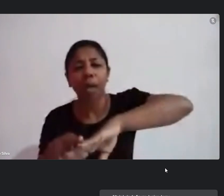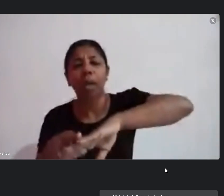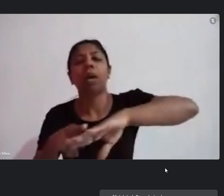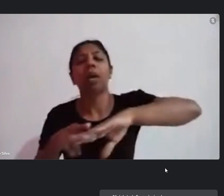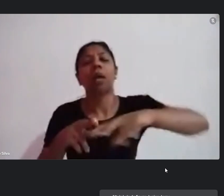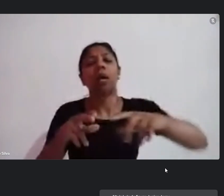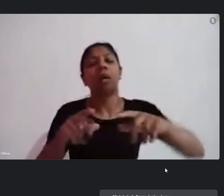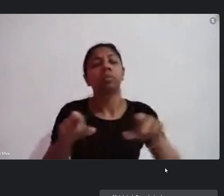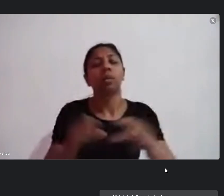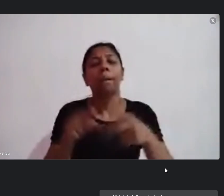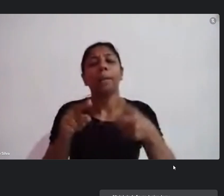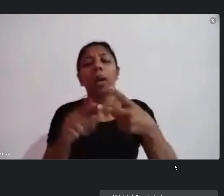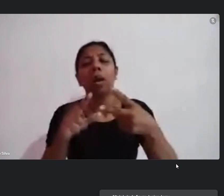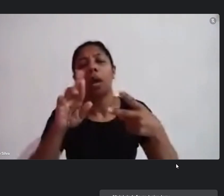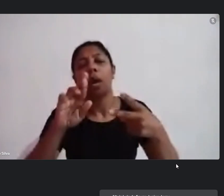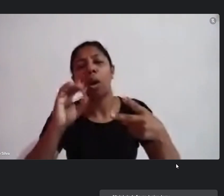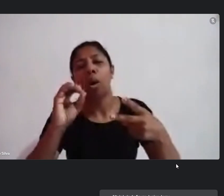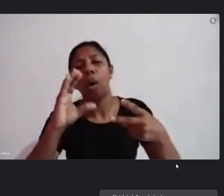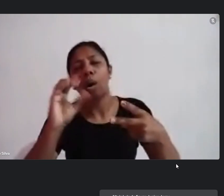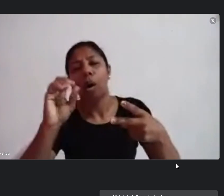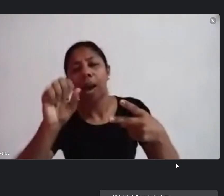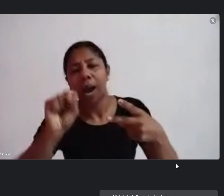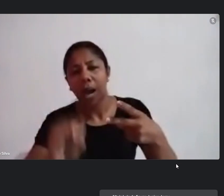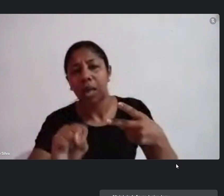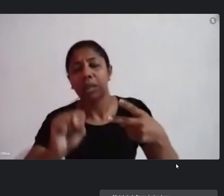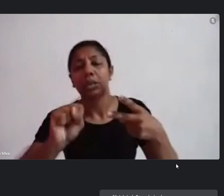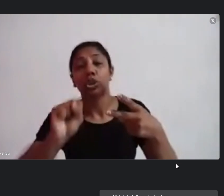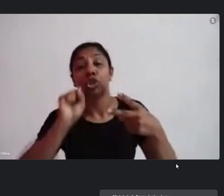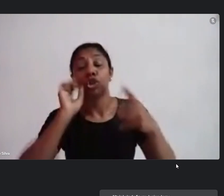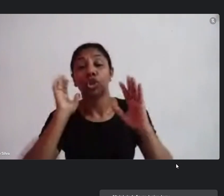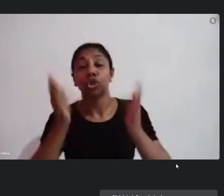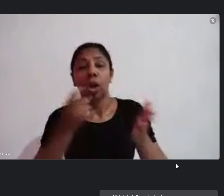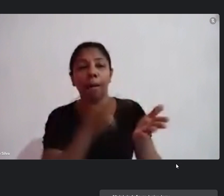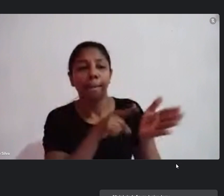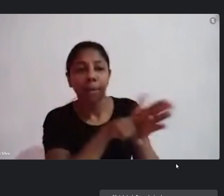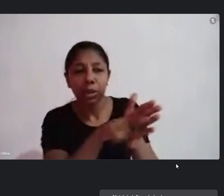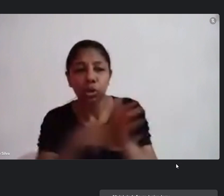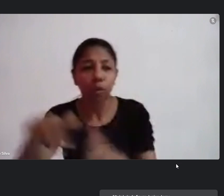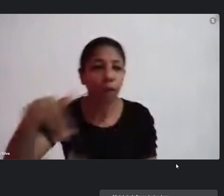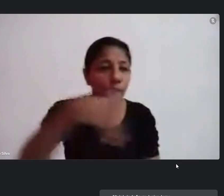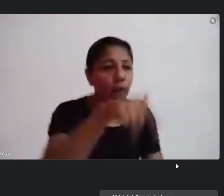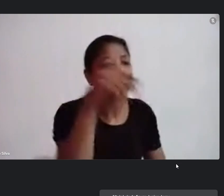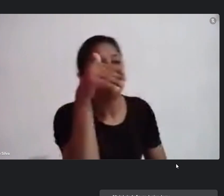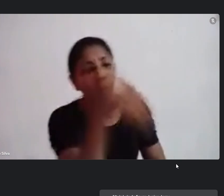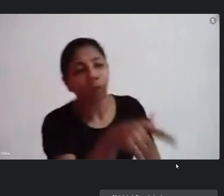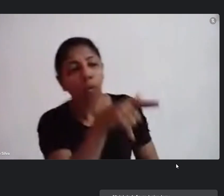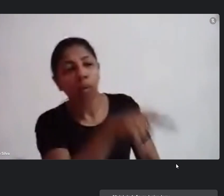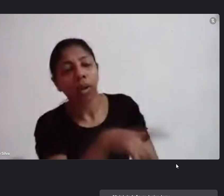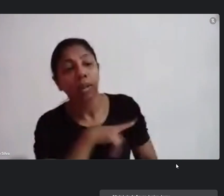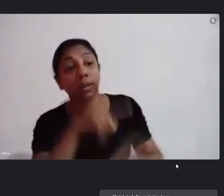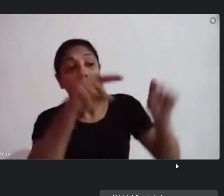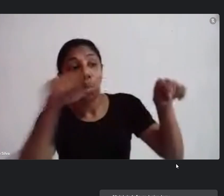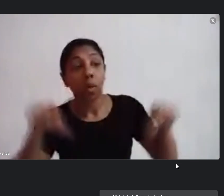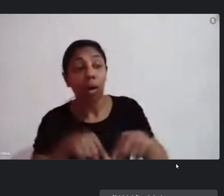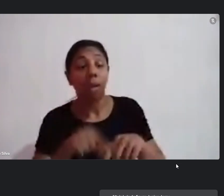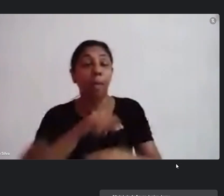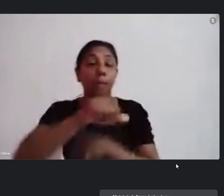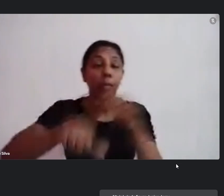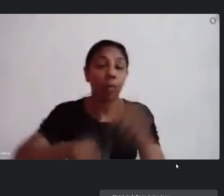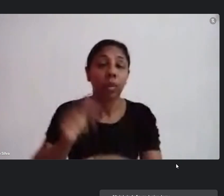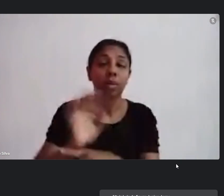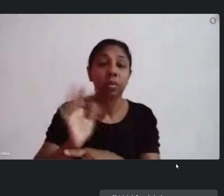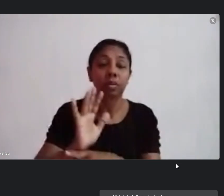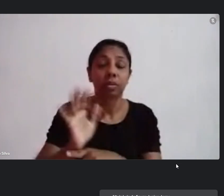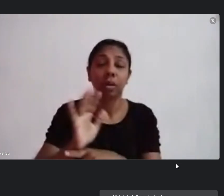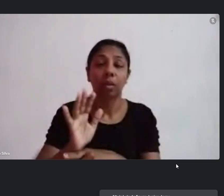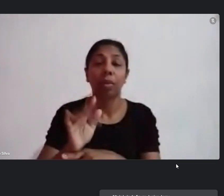andou pesquisou lá para se tinha um lugar que pudesse se transformar em sala de cinema é que quando saiu o regulamento dizia que